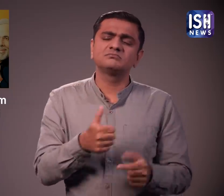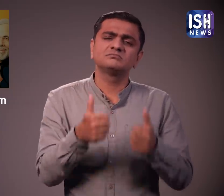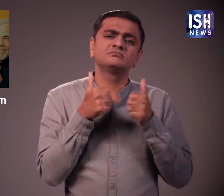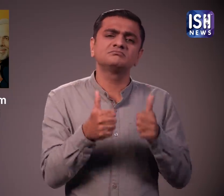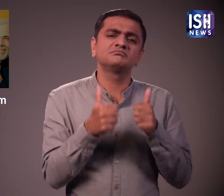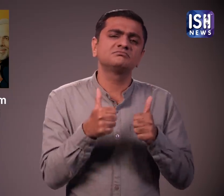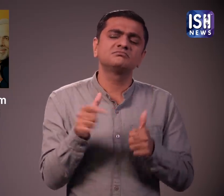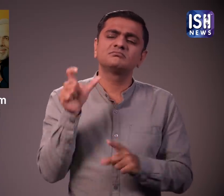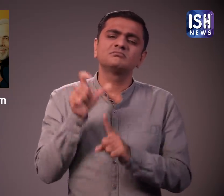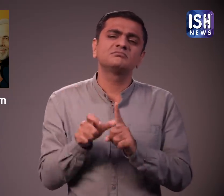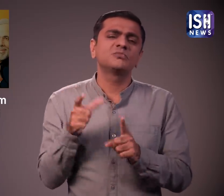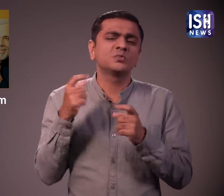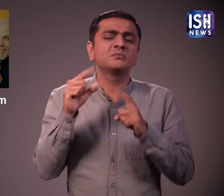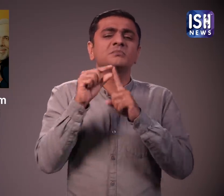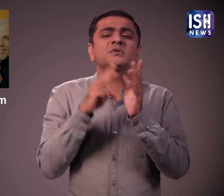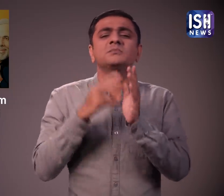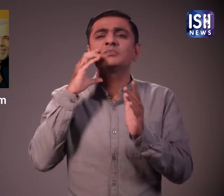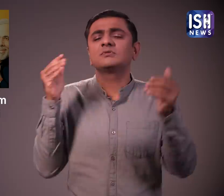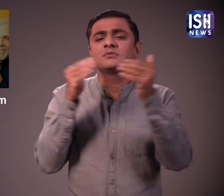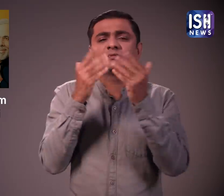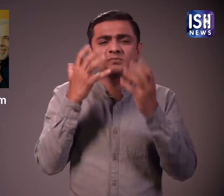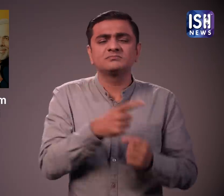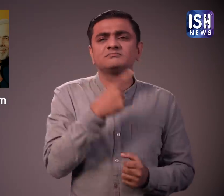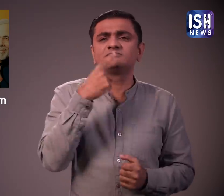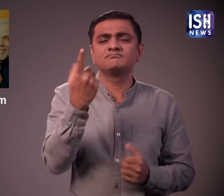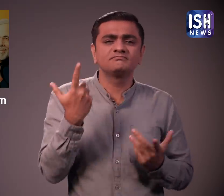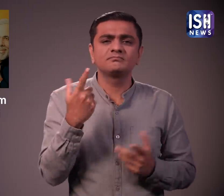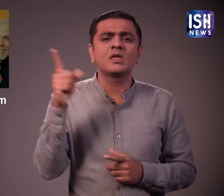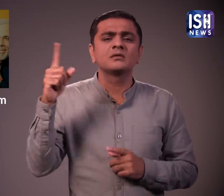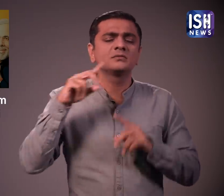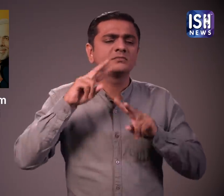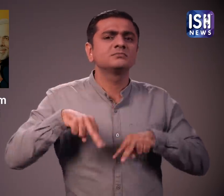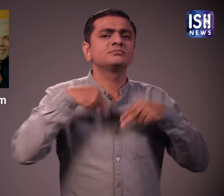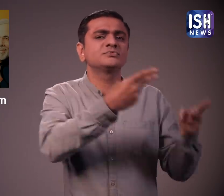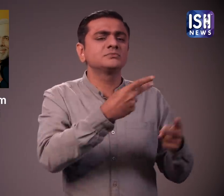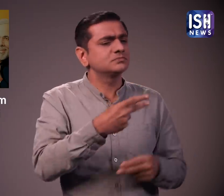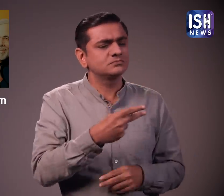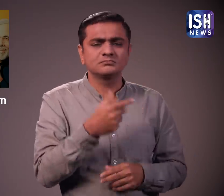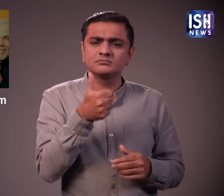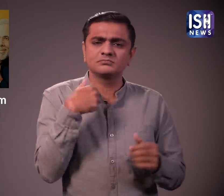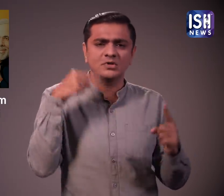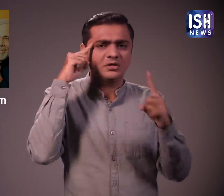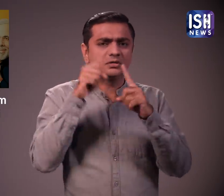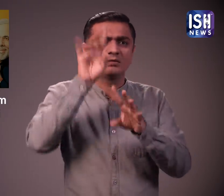और प्रधान मंत्री से मिलना जाता है प्रधान मंत्री कार्यालाई ने